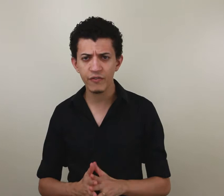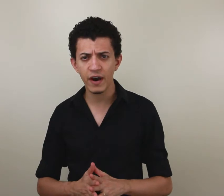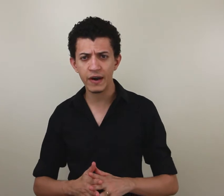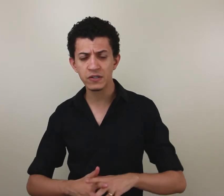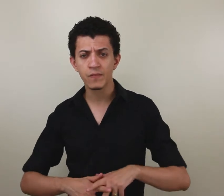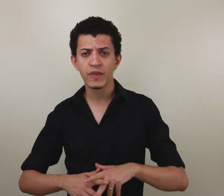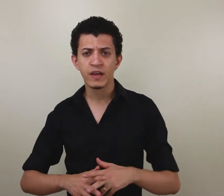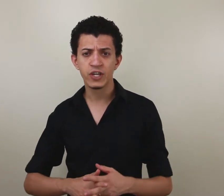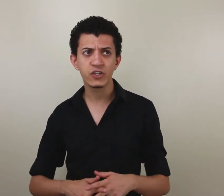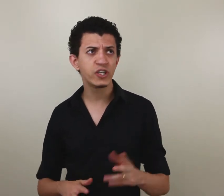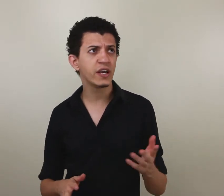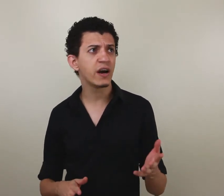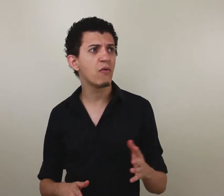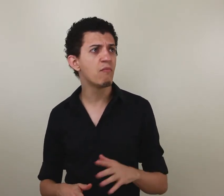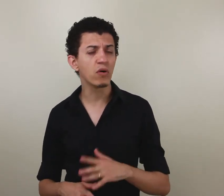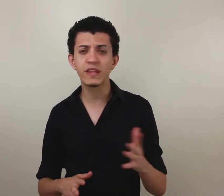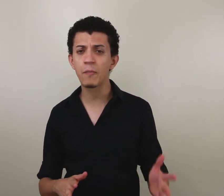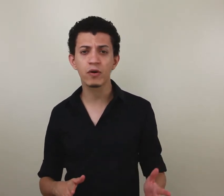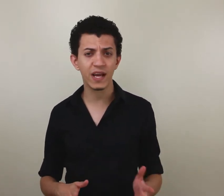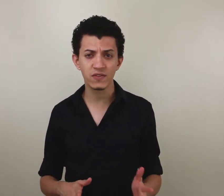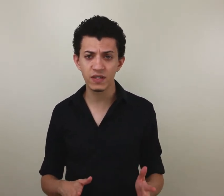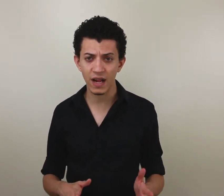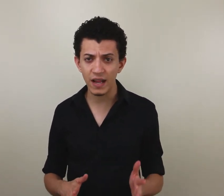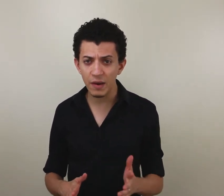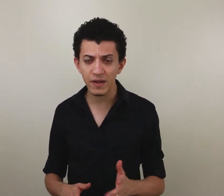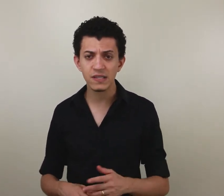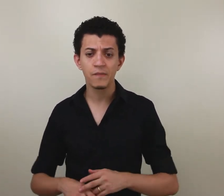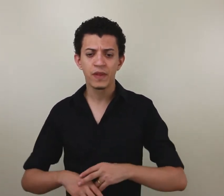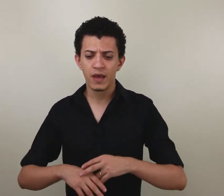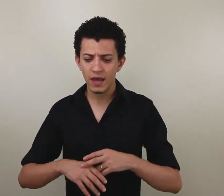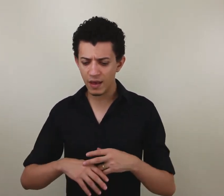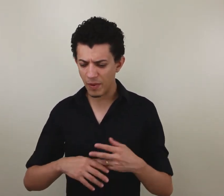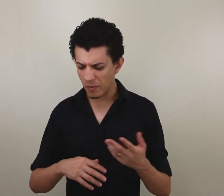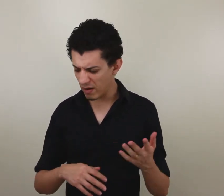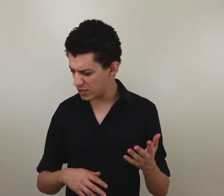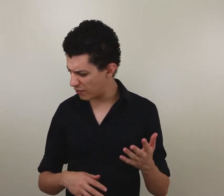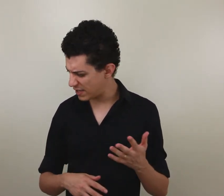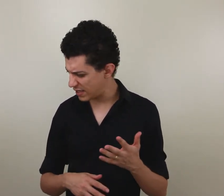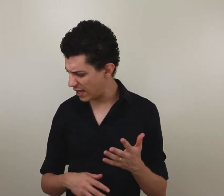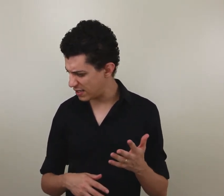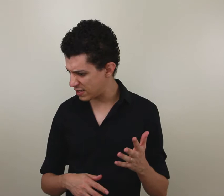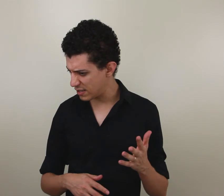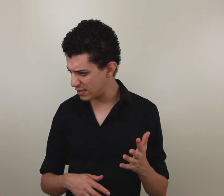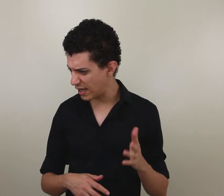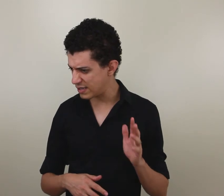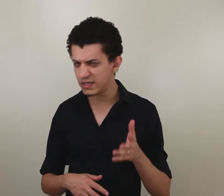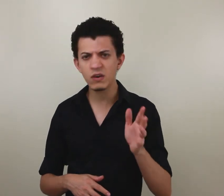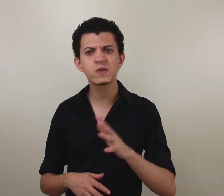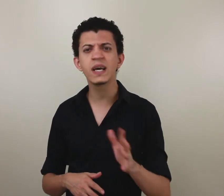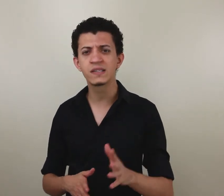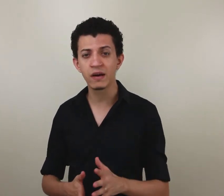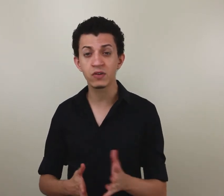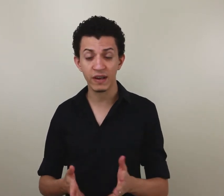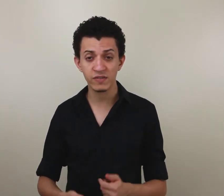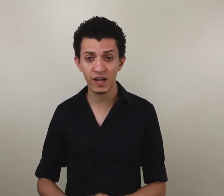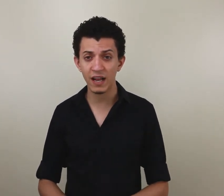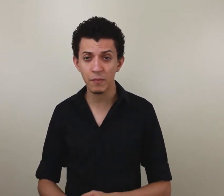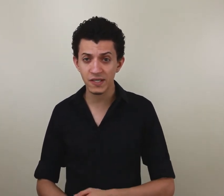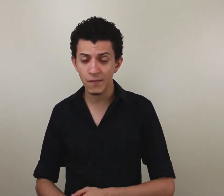anos, já tinha um bom tempo que eu estava estudando a Libras, e pelo menos, deixa eu ver, 5, 6 anos que eu estava estudando a Libras,